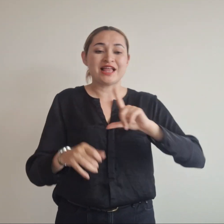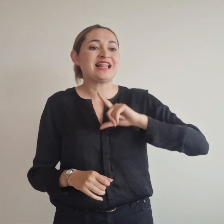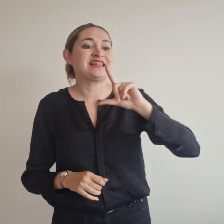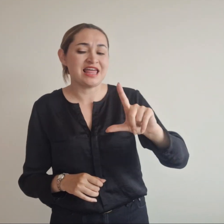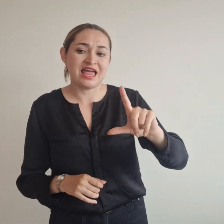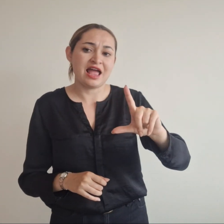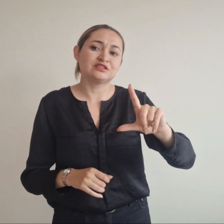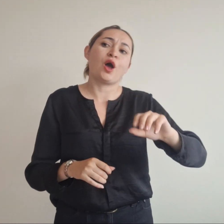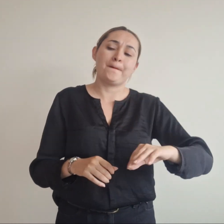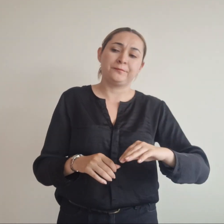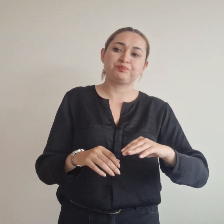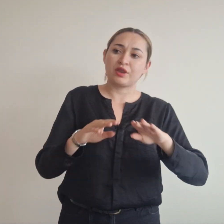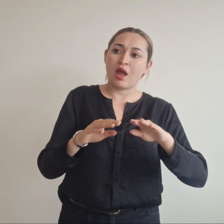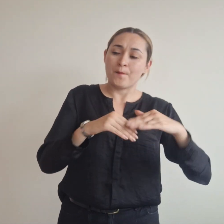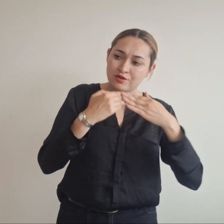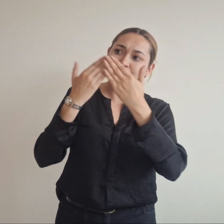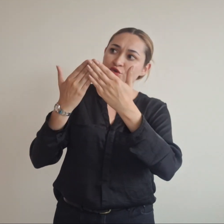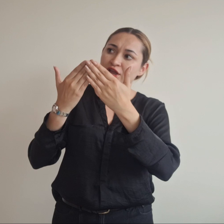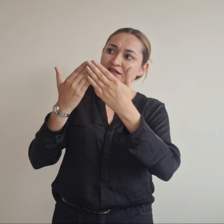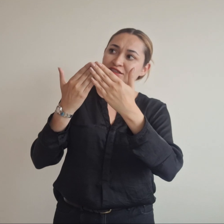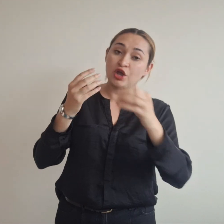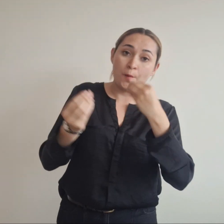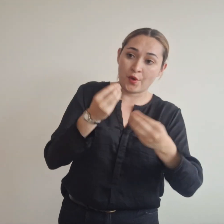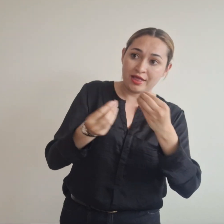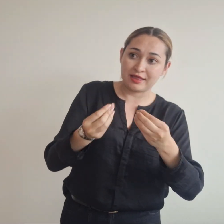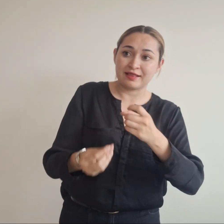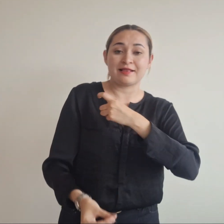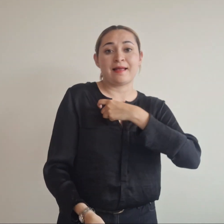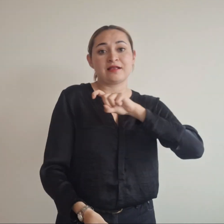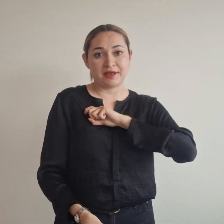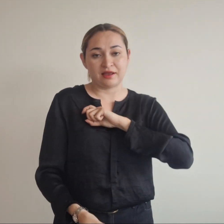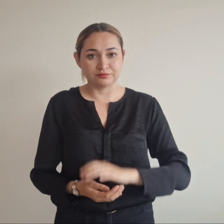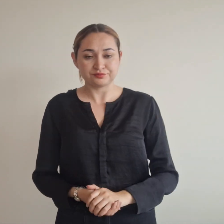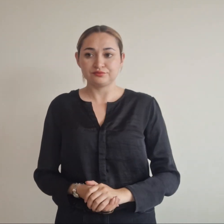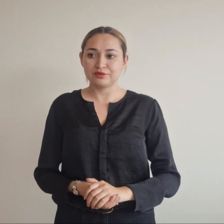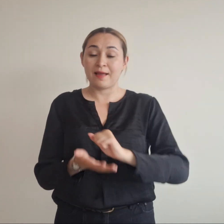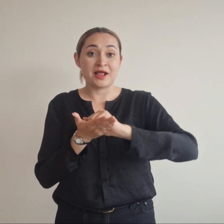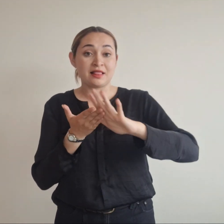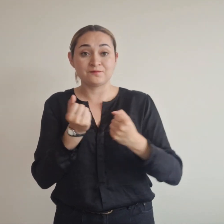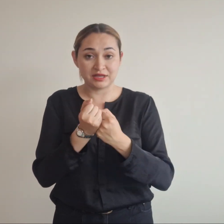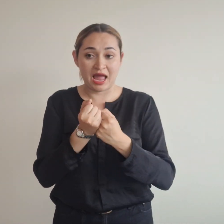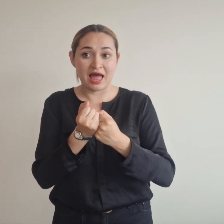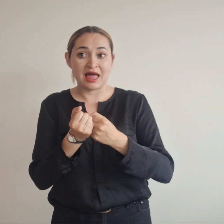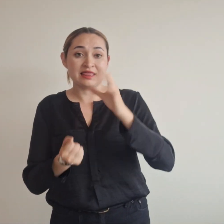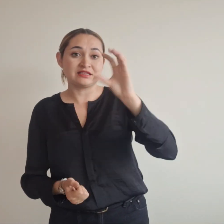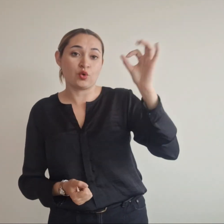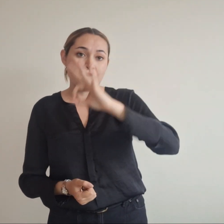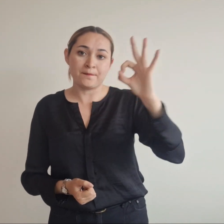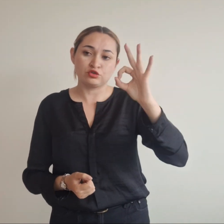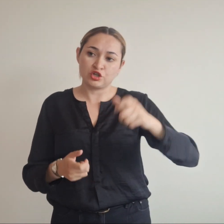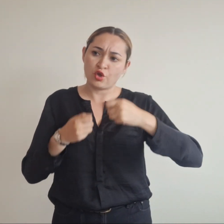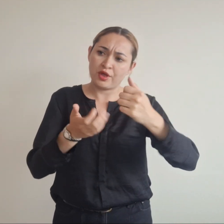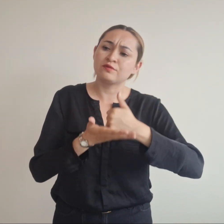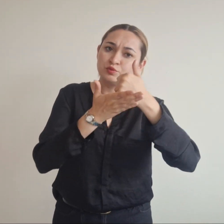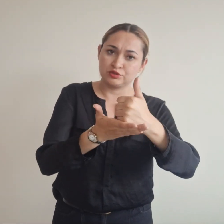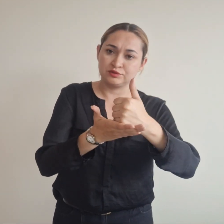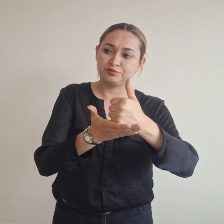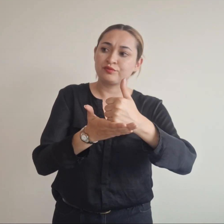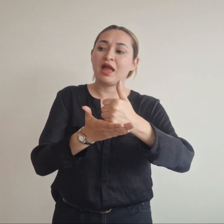Educación, realizado en Madrid, España. Las becas del 50% ofrecidas a través del convenio entre la Universidad